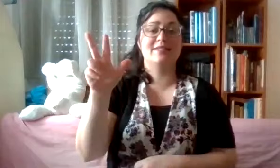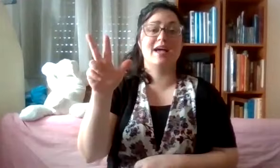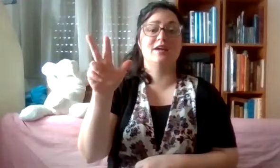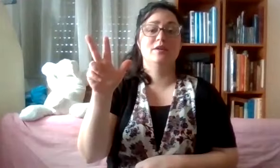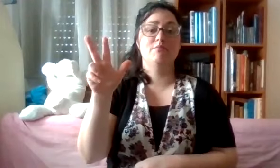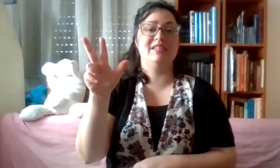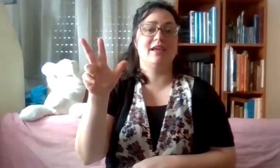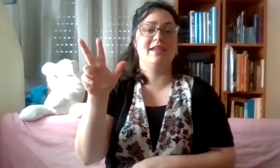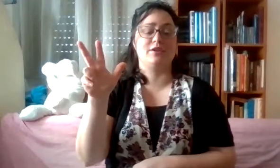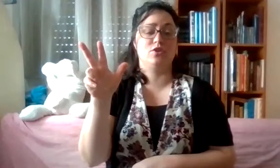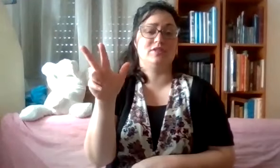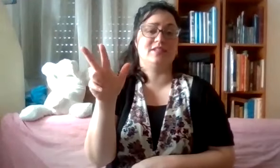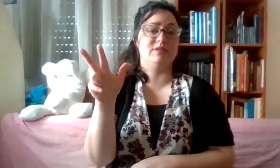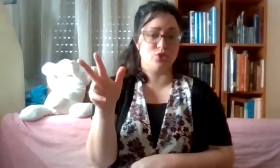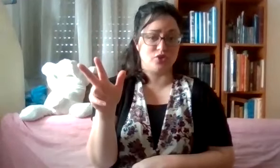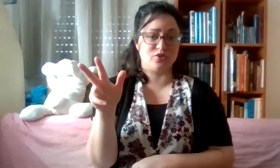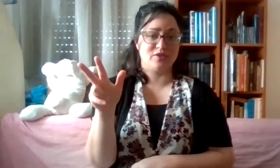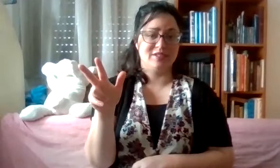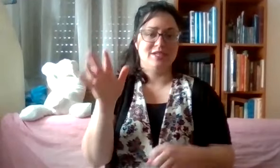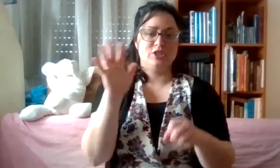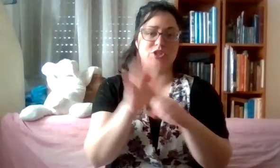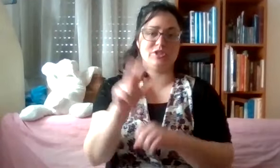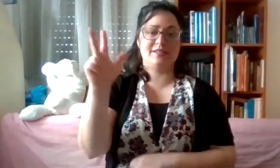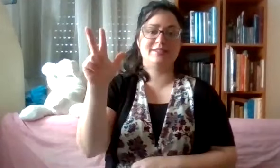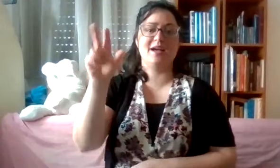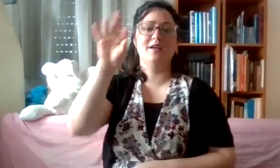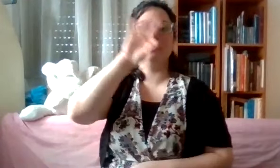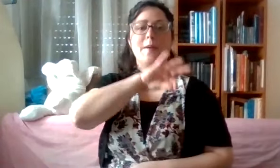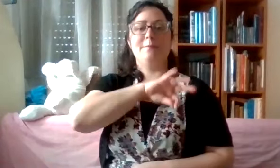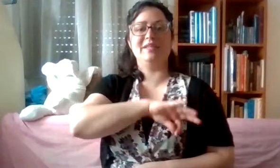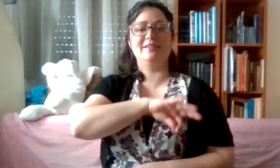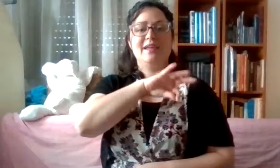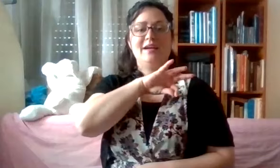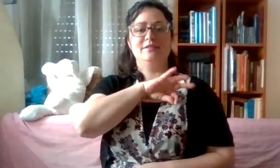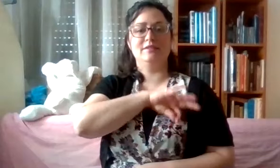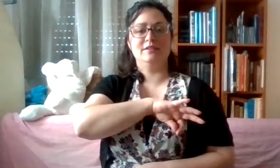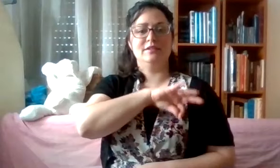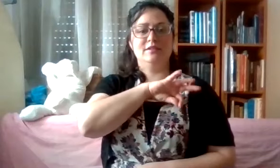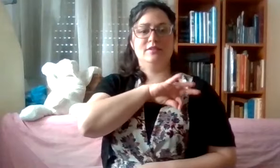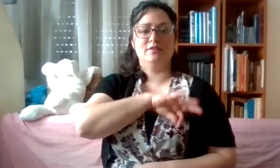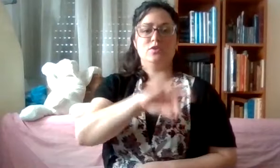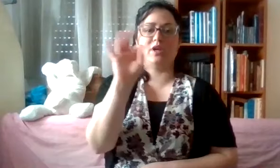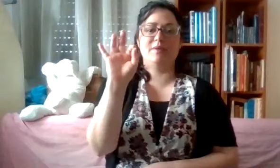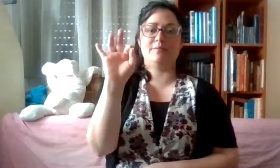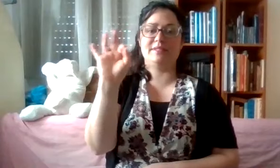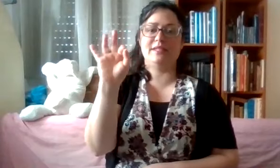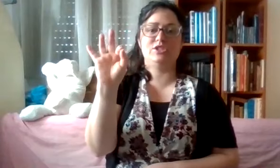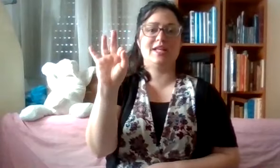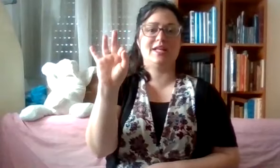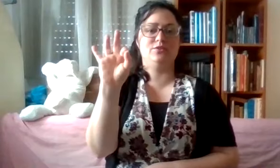13 מידייה. 13 מידות. 13 מידייה. זוכרים לך בסדר שלנו,